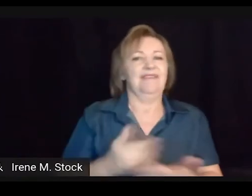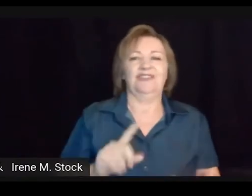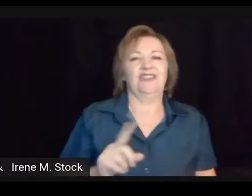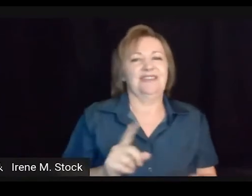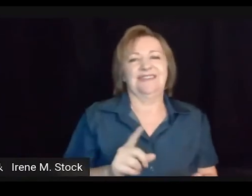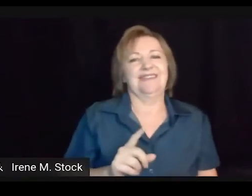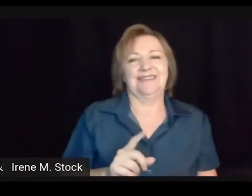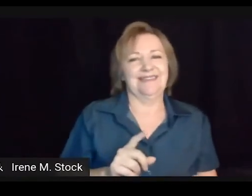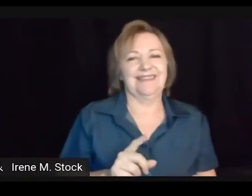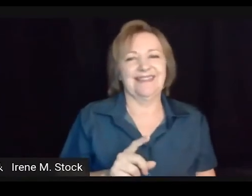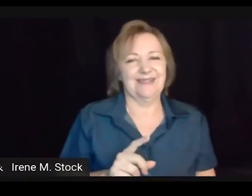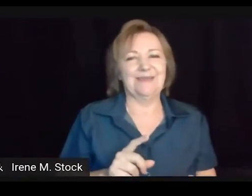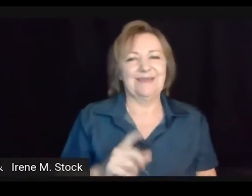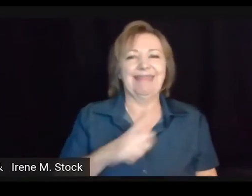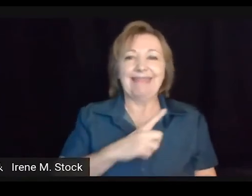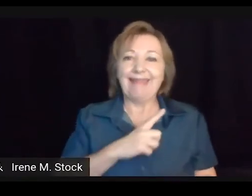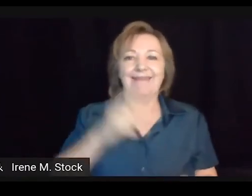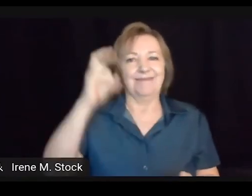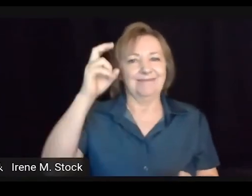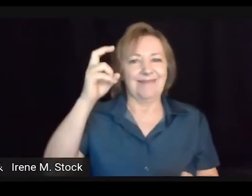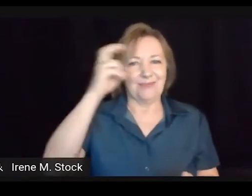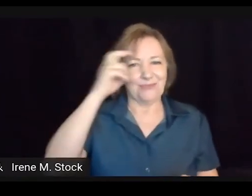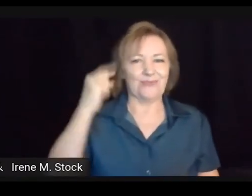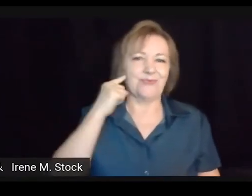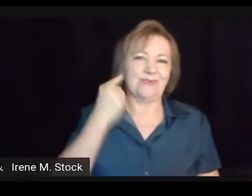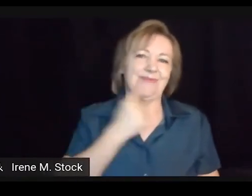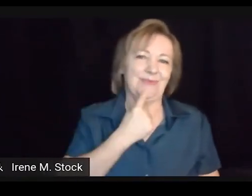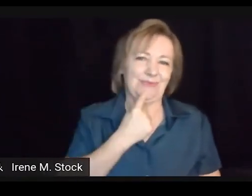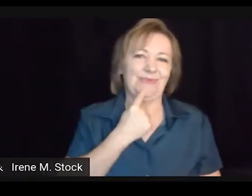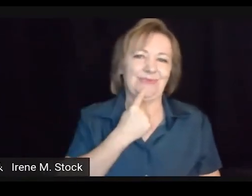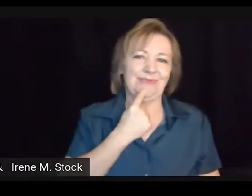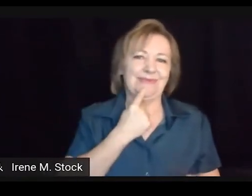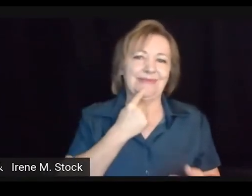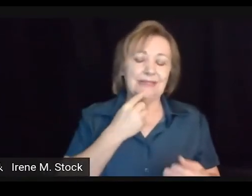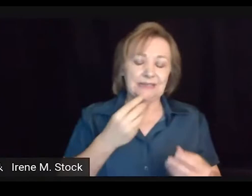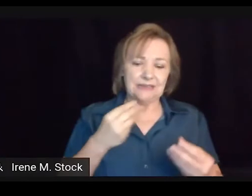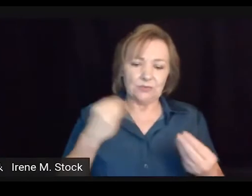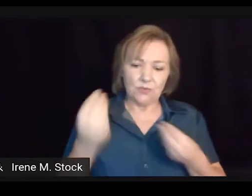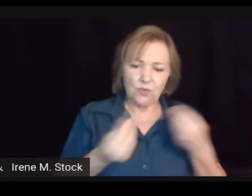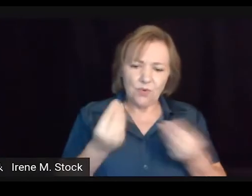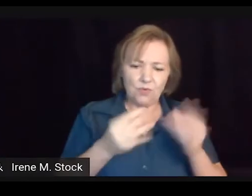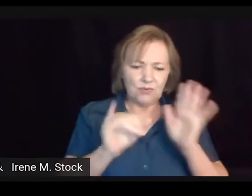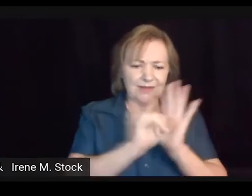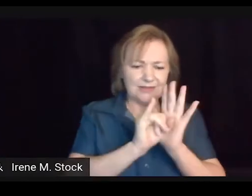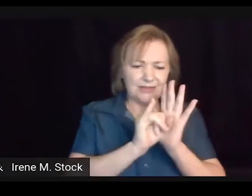ouvintes, né, algumas pessoas não acreditam nessa existência da cultura surda.